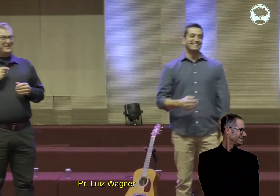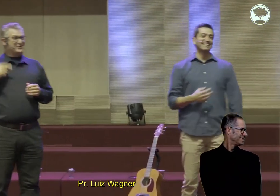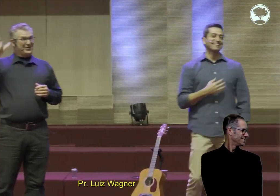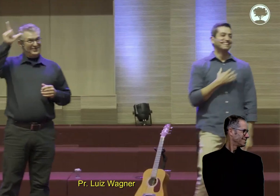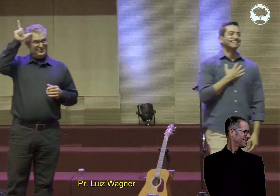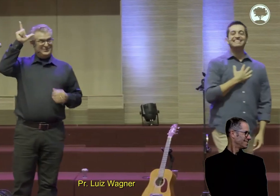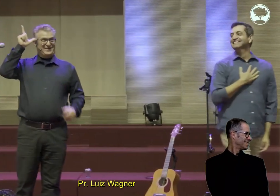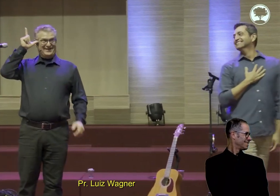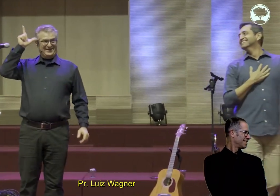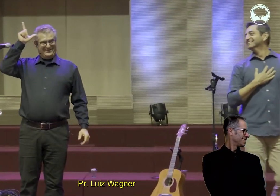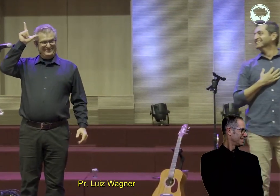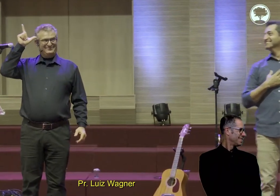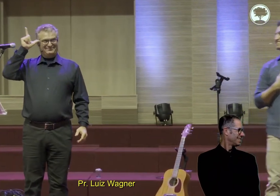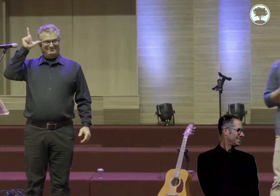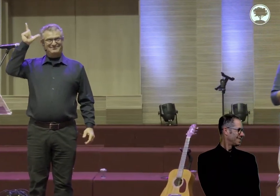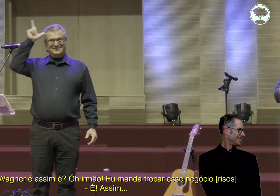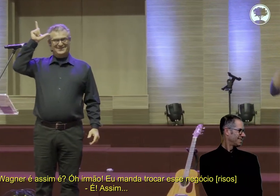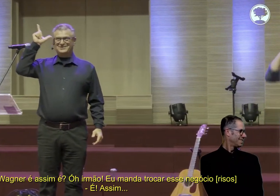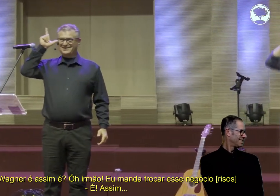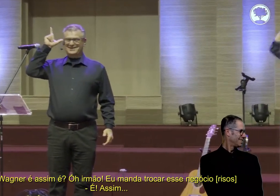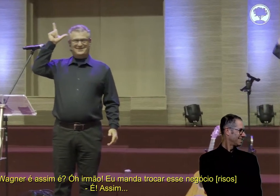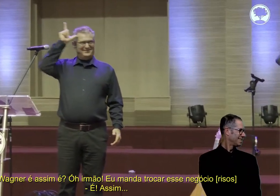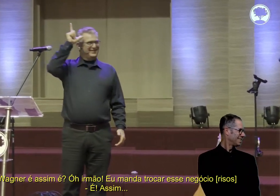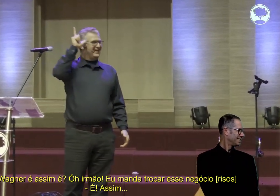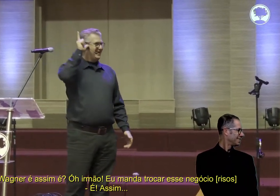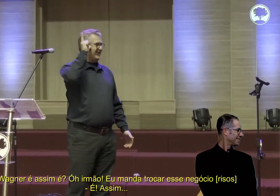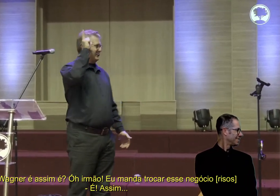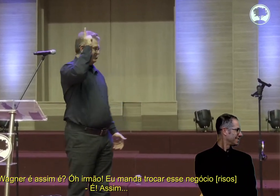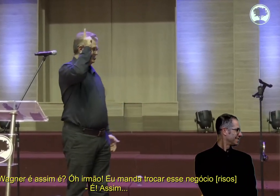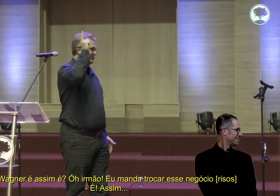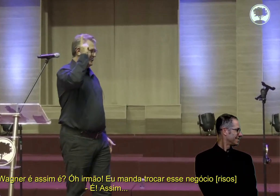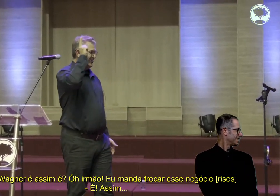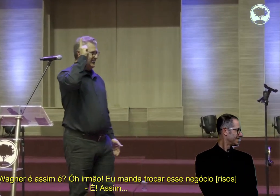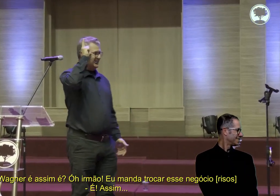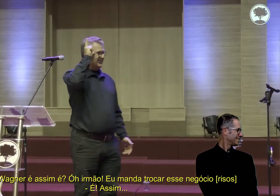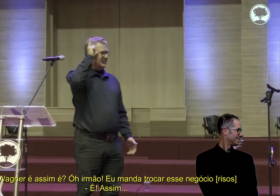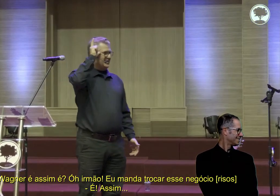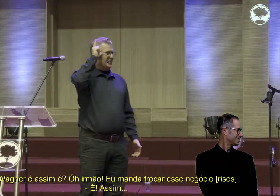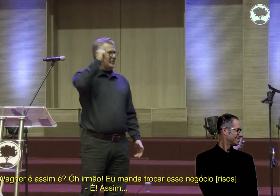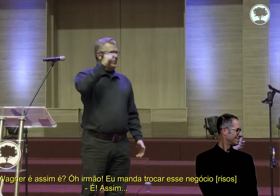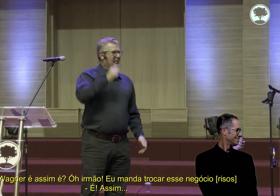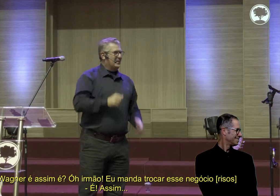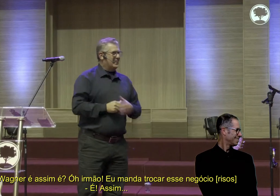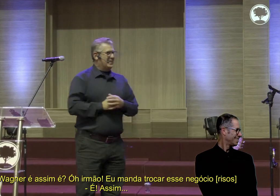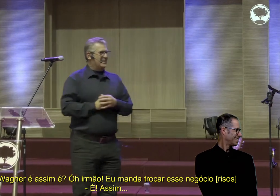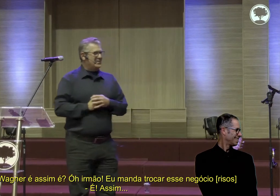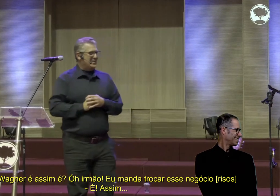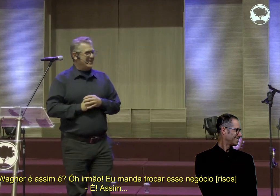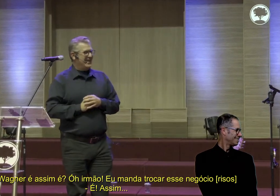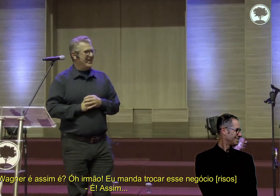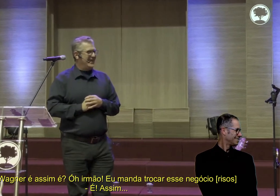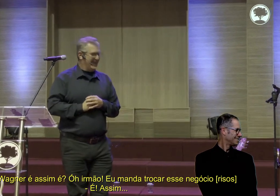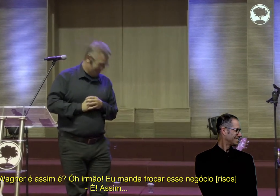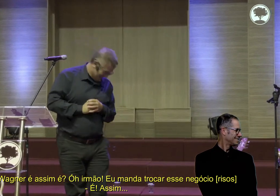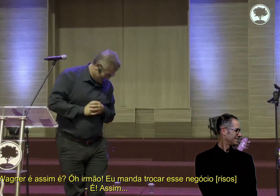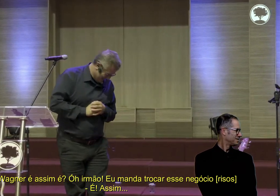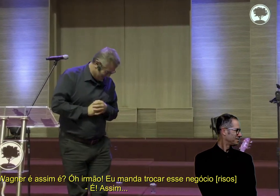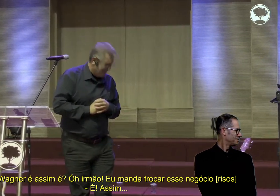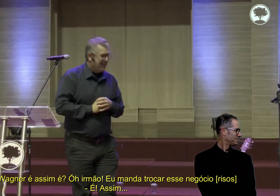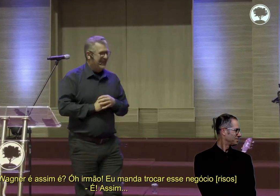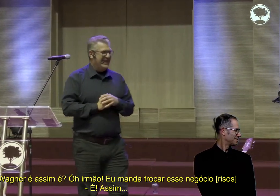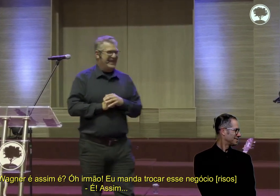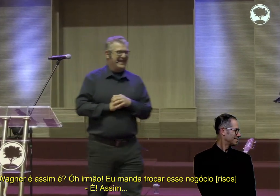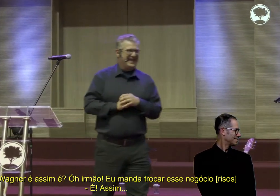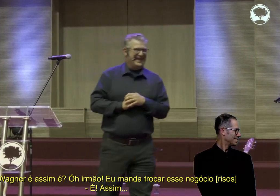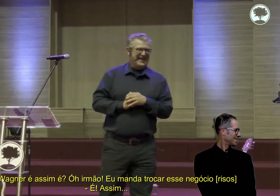Pastor, o Luiz Wagner. Luiz Wagner assim? É, Luiz Wagner. Olha, irmão, eu mandava trocar esse negócio.